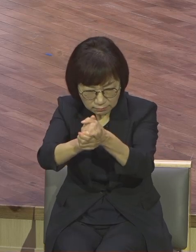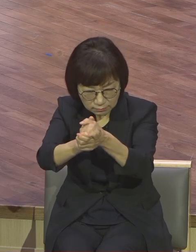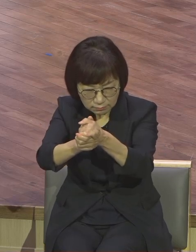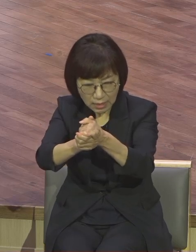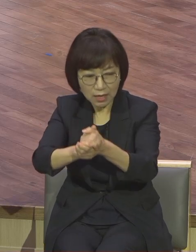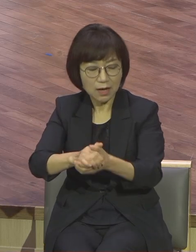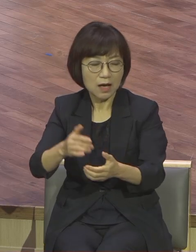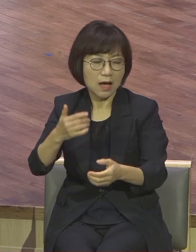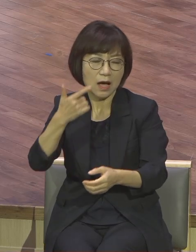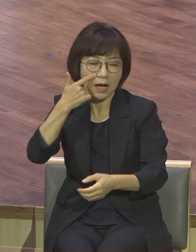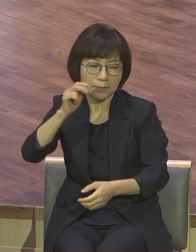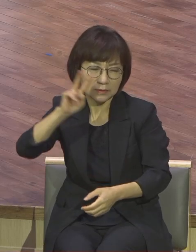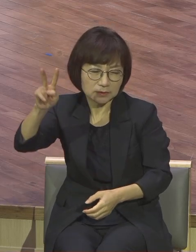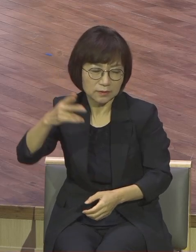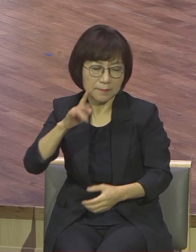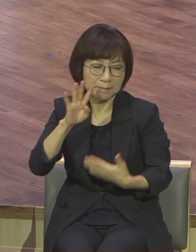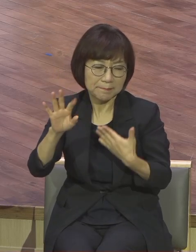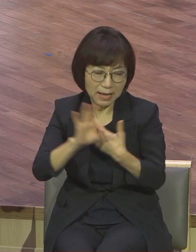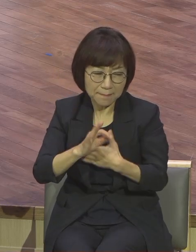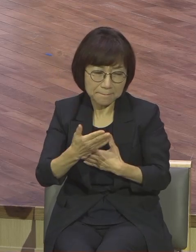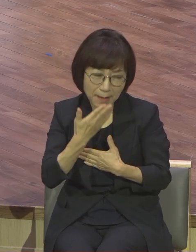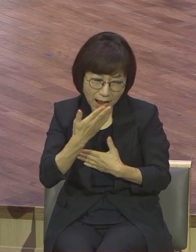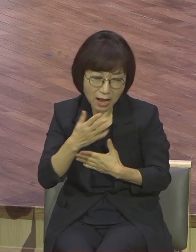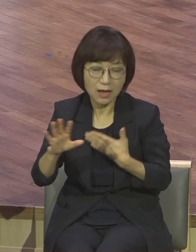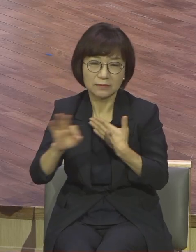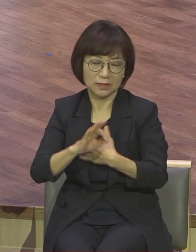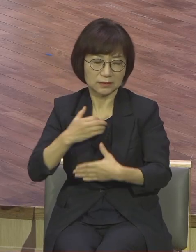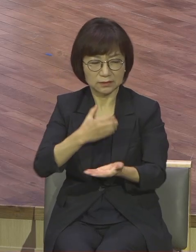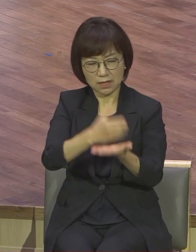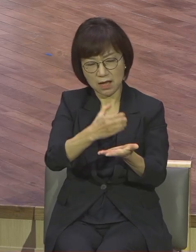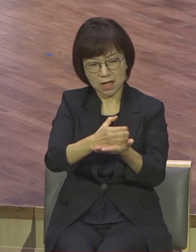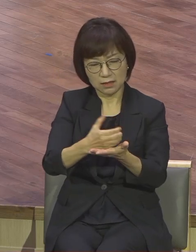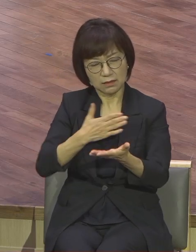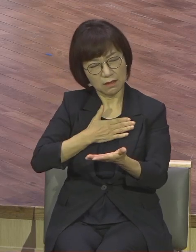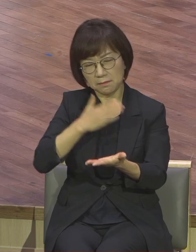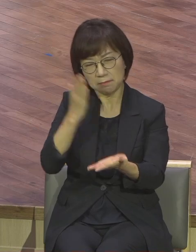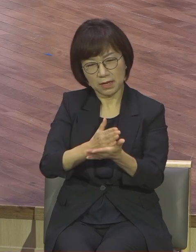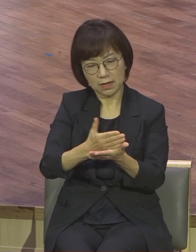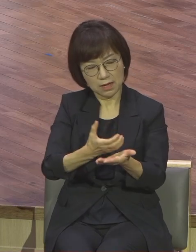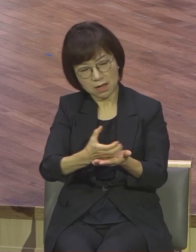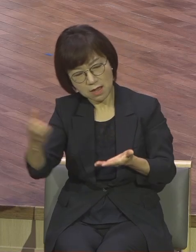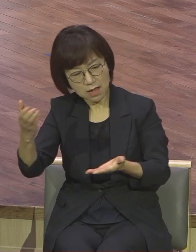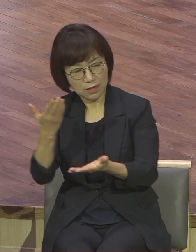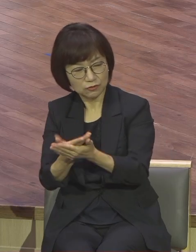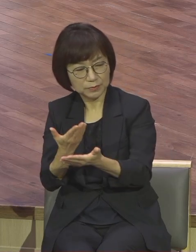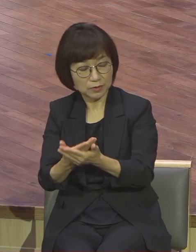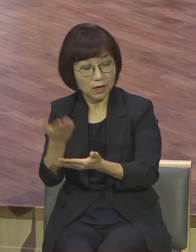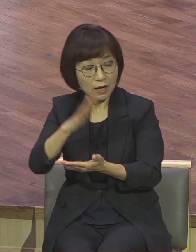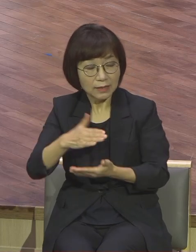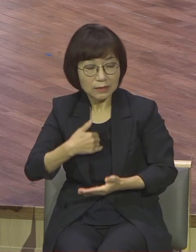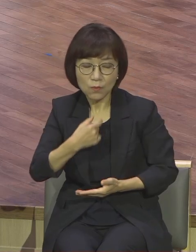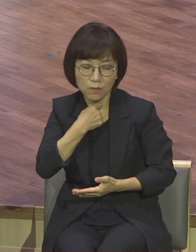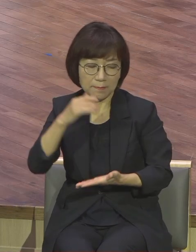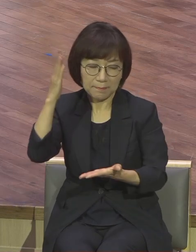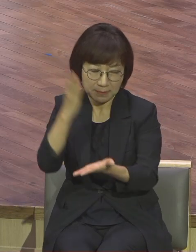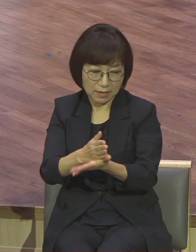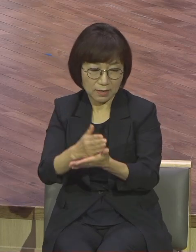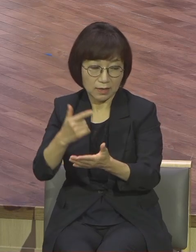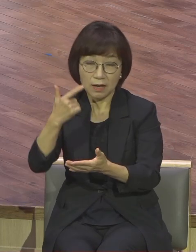내 아버지여 만일 할만하시거든 이 잔을 내게서 지나가게 하옵소서 그러나 나의 원대로 마시옵고 아버지의